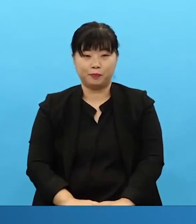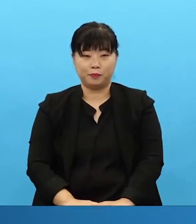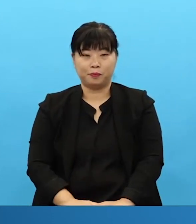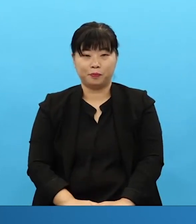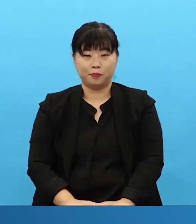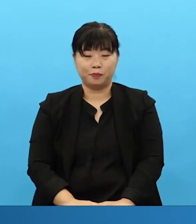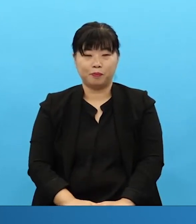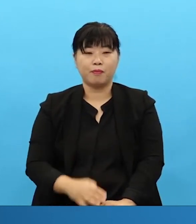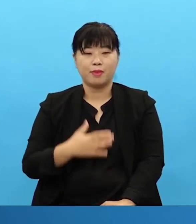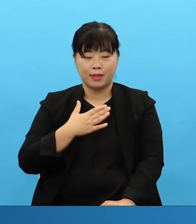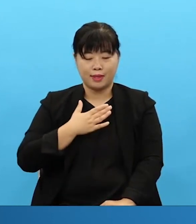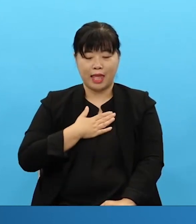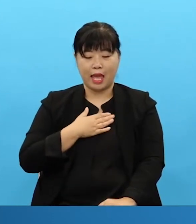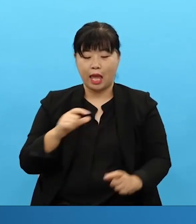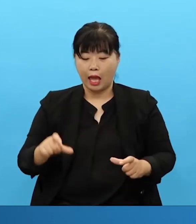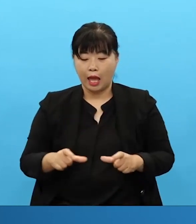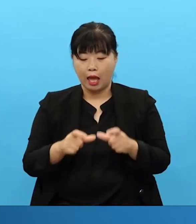꼭 세우셔야 됩니다. You must raise this.